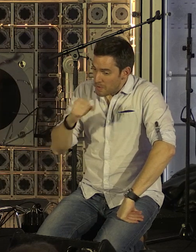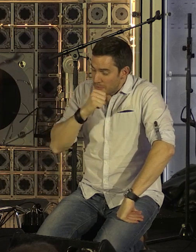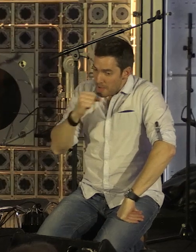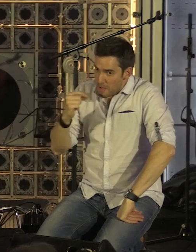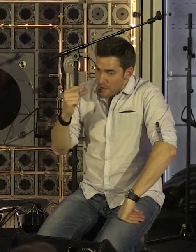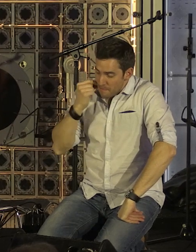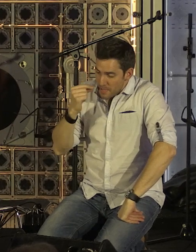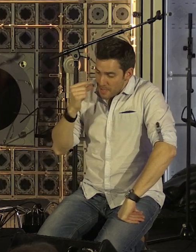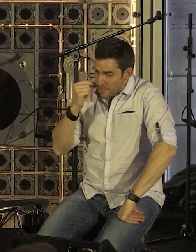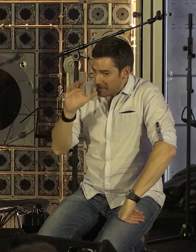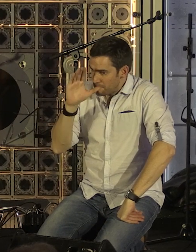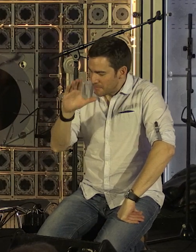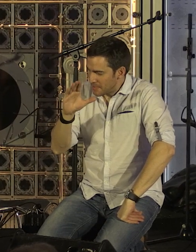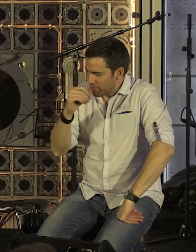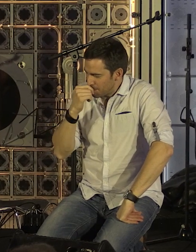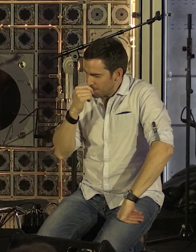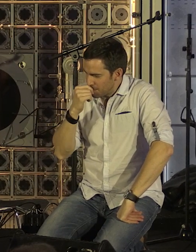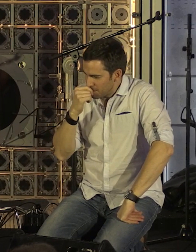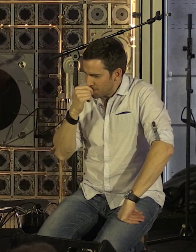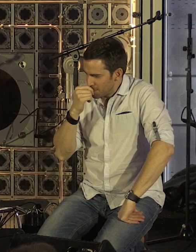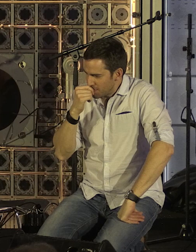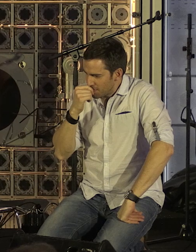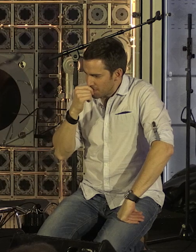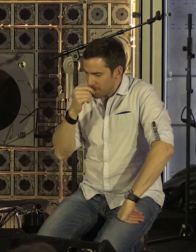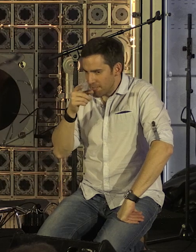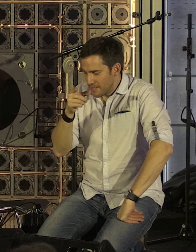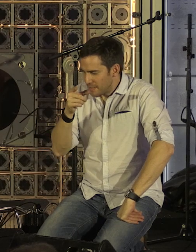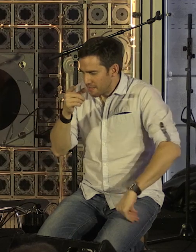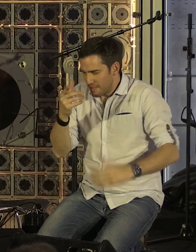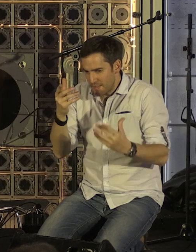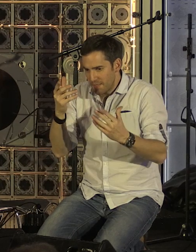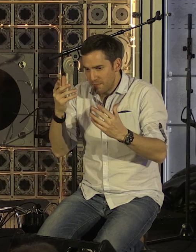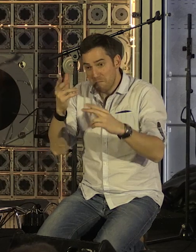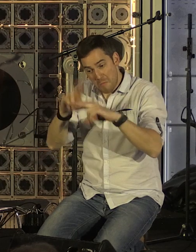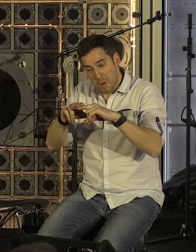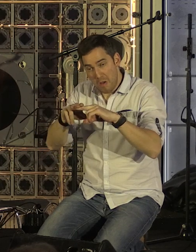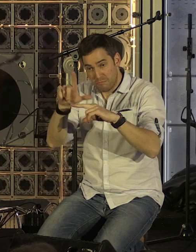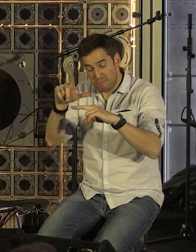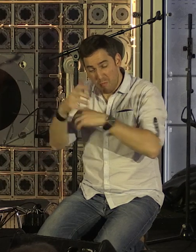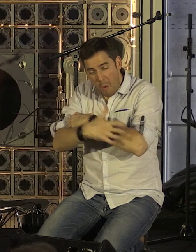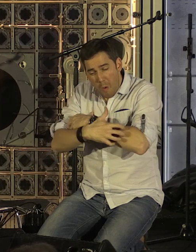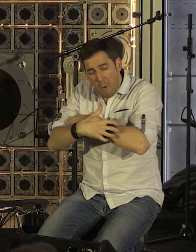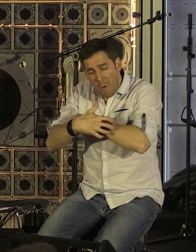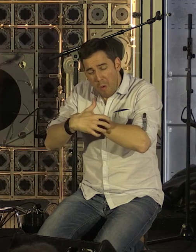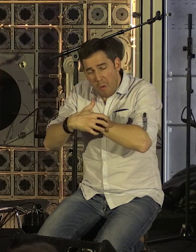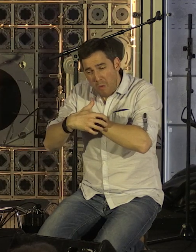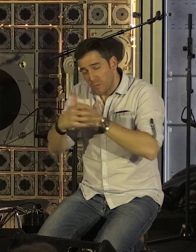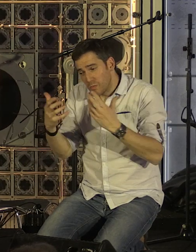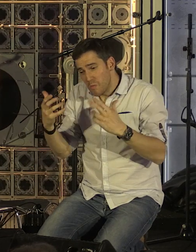les mains dans la bonne terre, est mort de misère. Mais il a